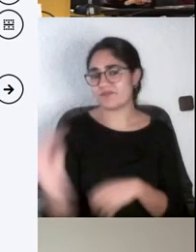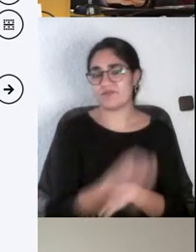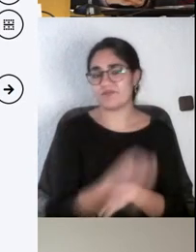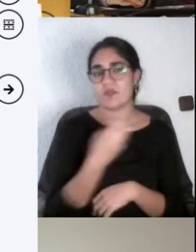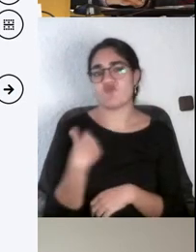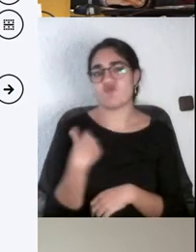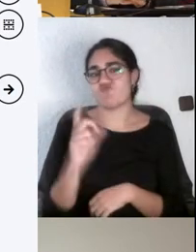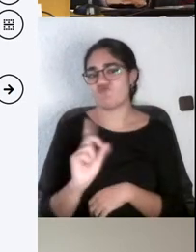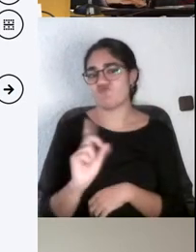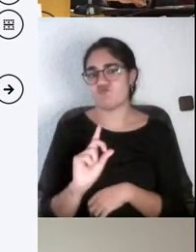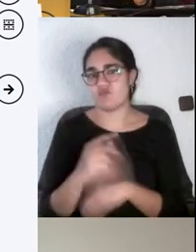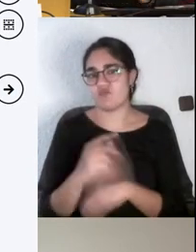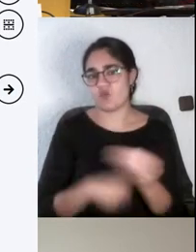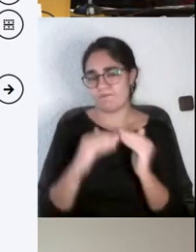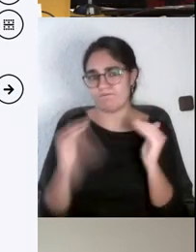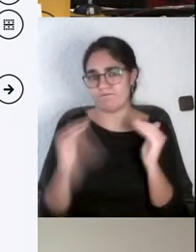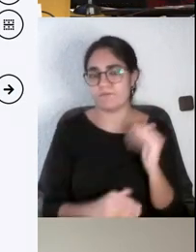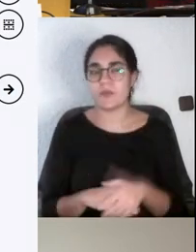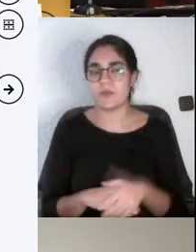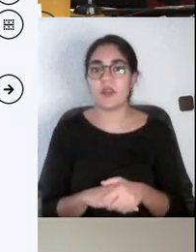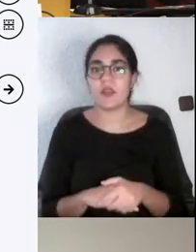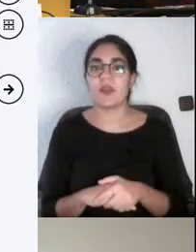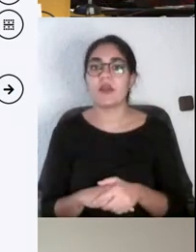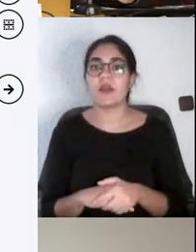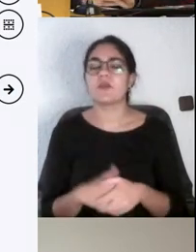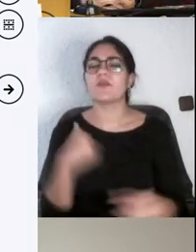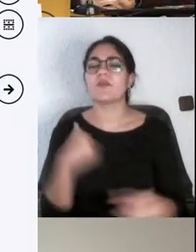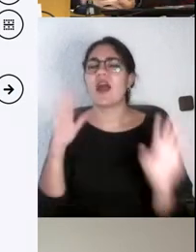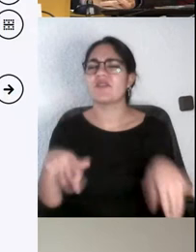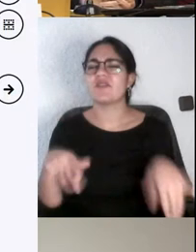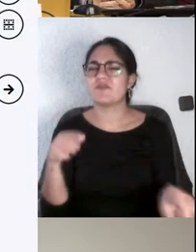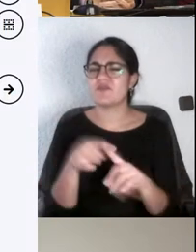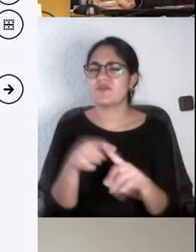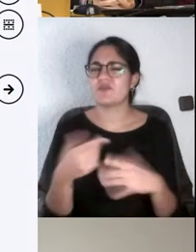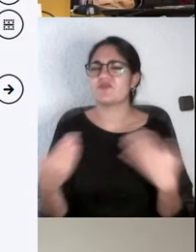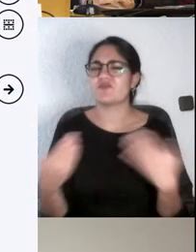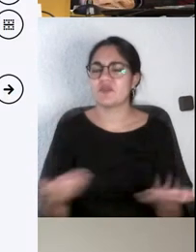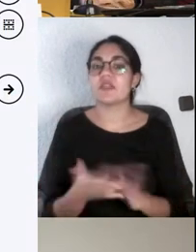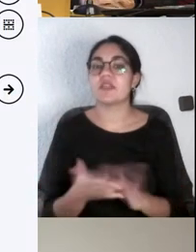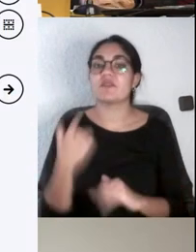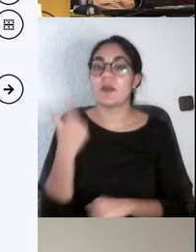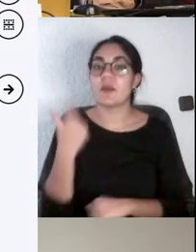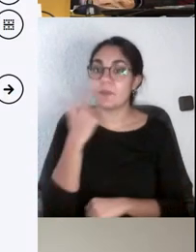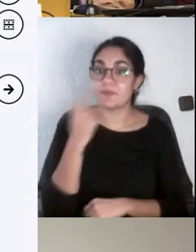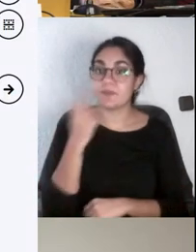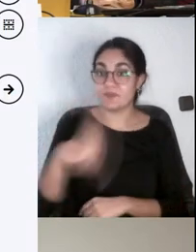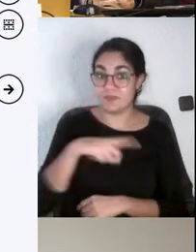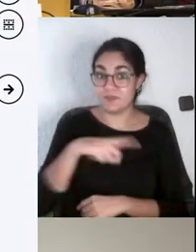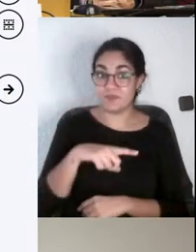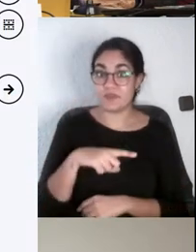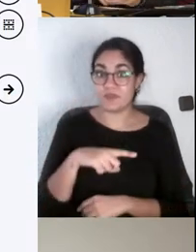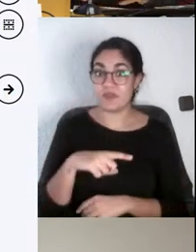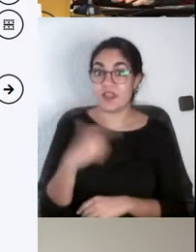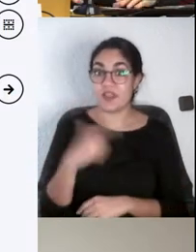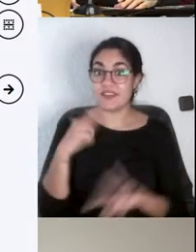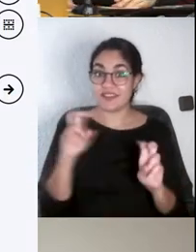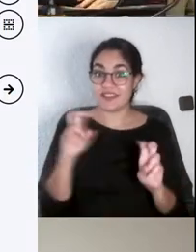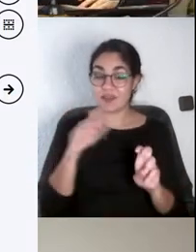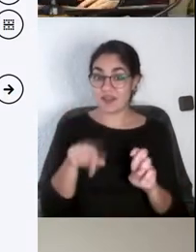simplemente para que nos hagamos una composición de lugar de cómo tenemos la evaluación